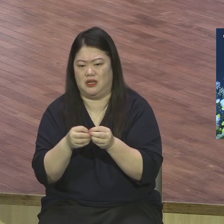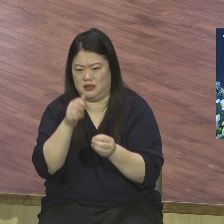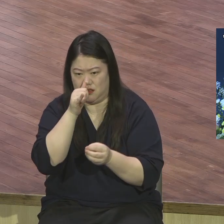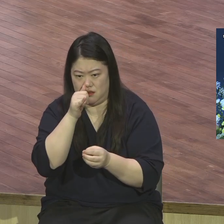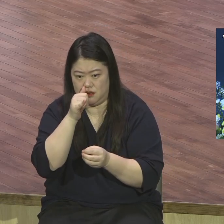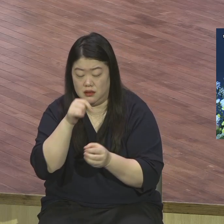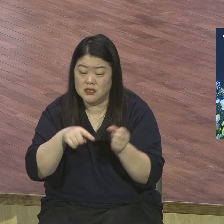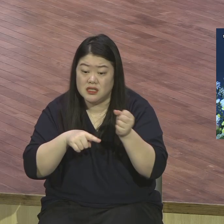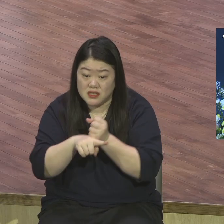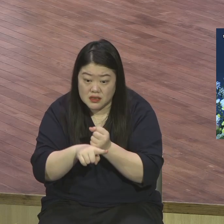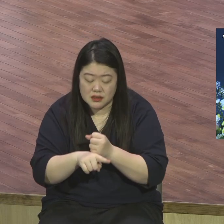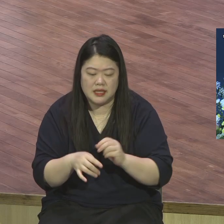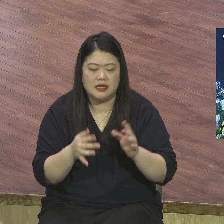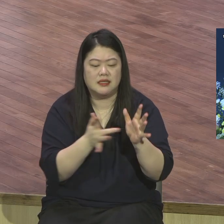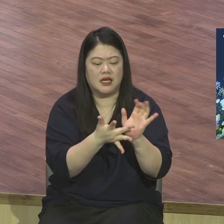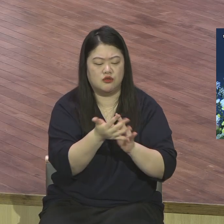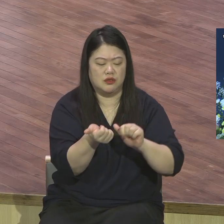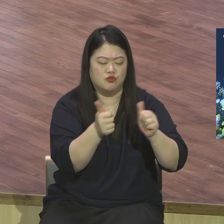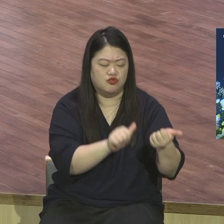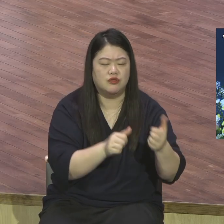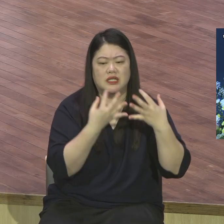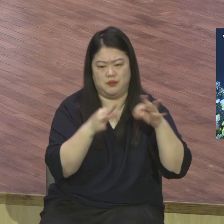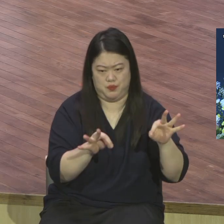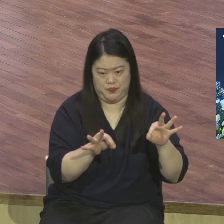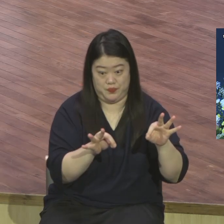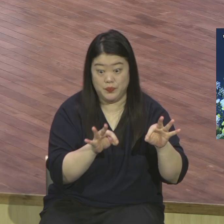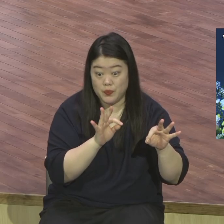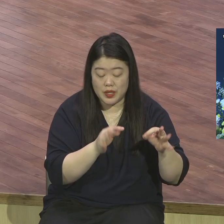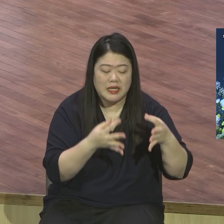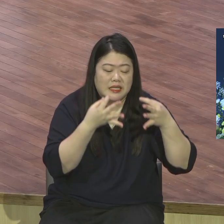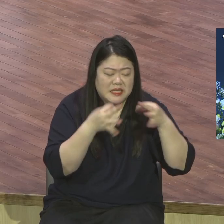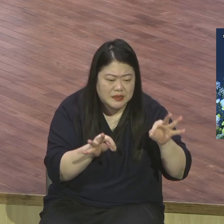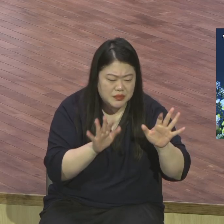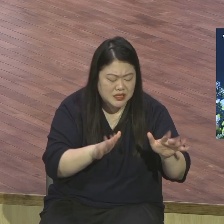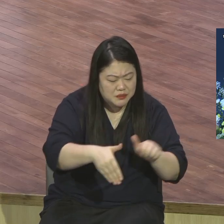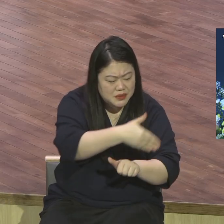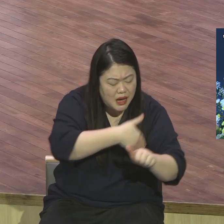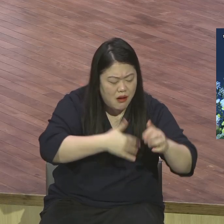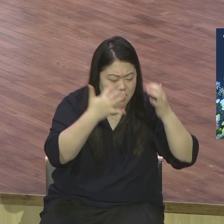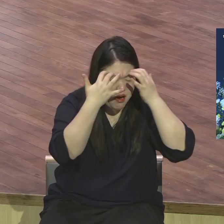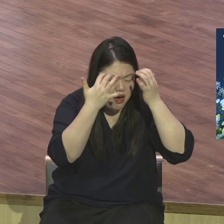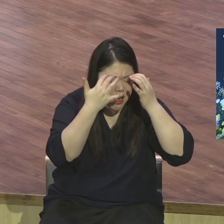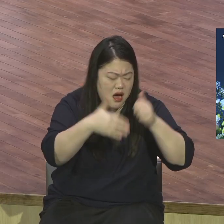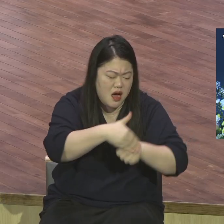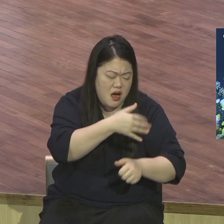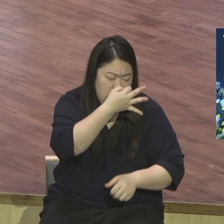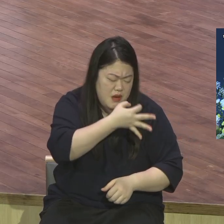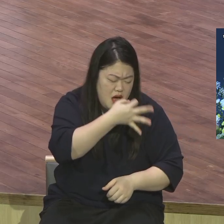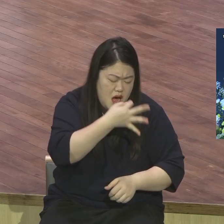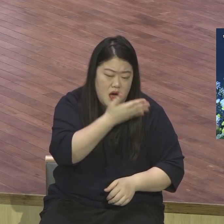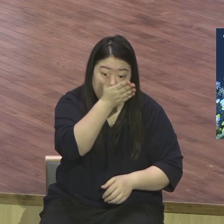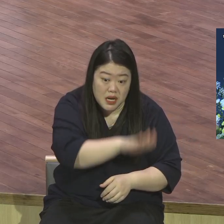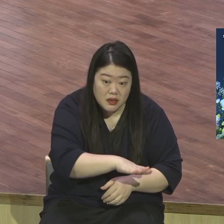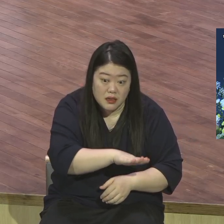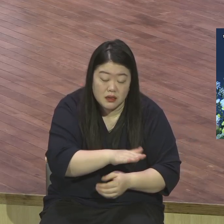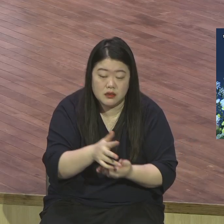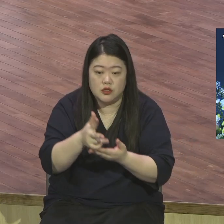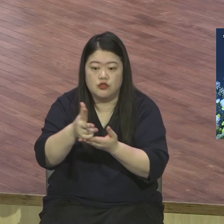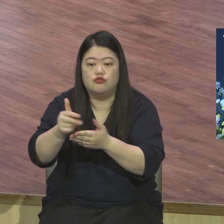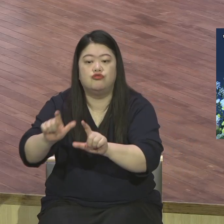있어도 주일은 오고 있다 갈보리의 십자가 처형을 시켜도 주일은